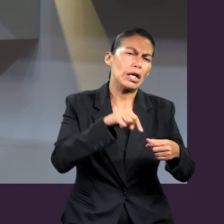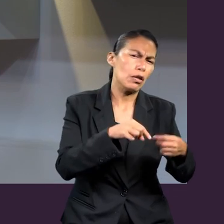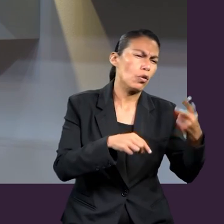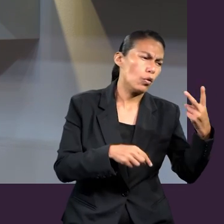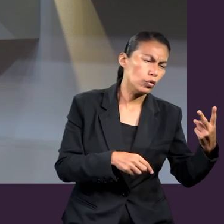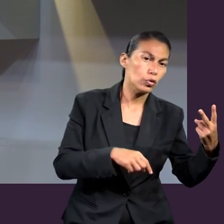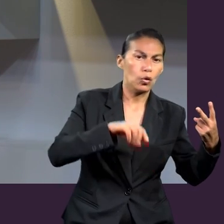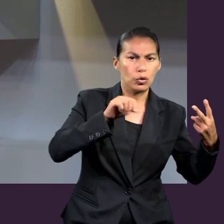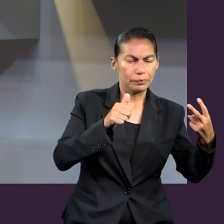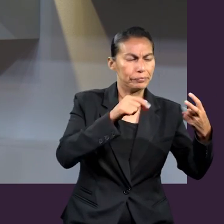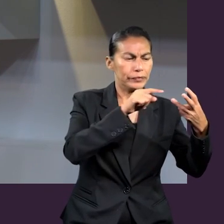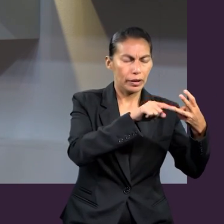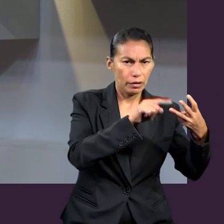Y la cuarta es esta.